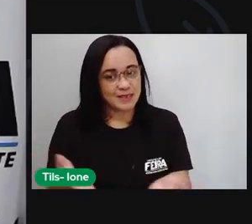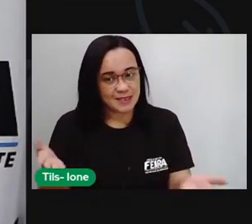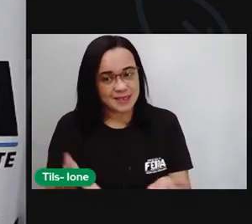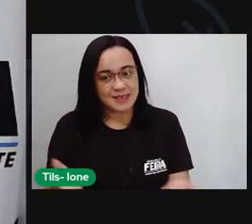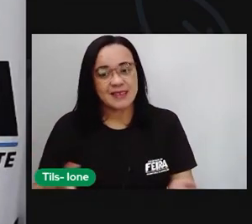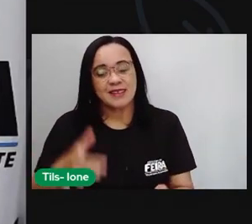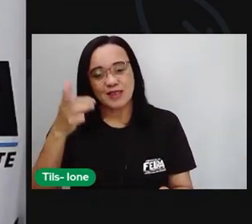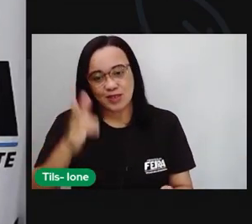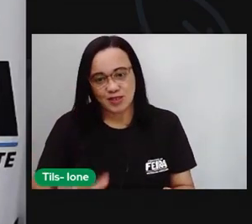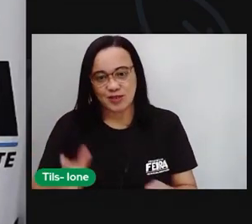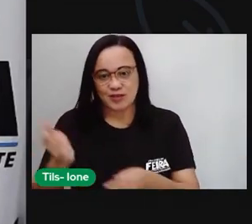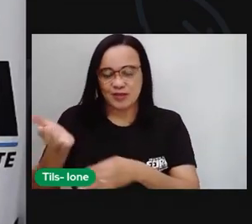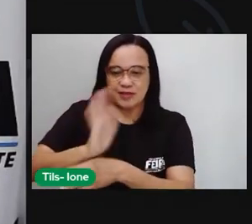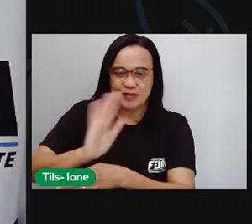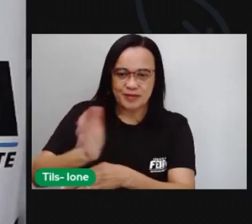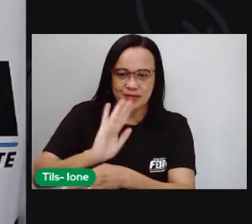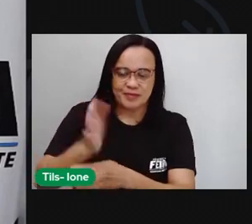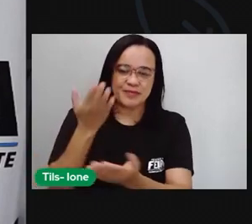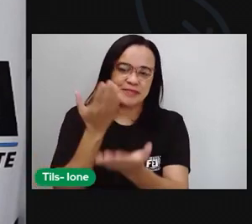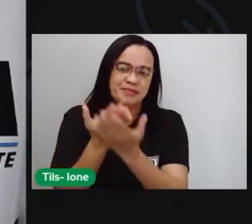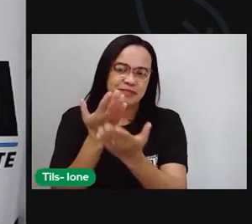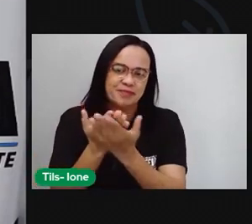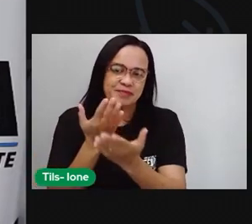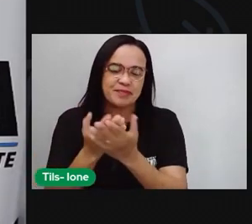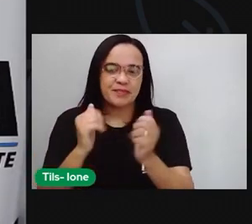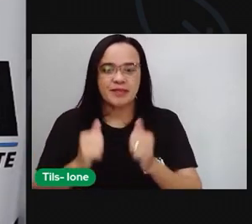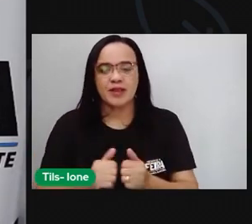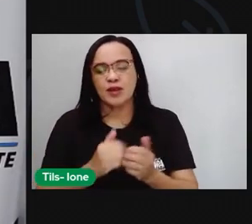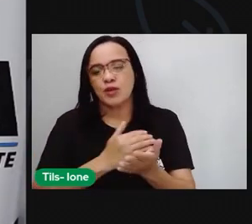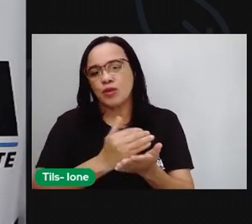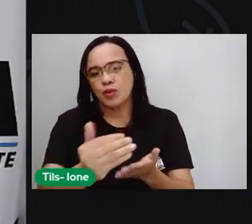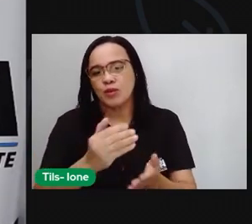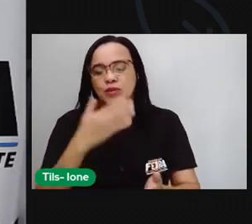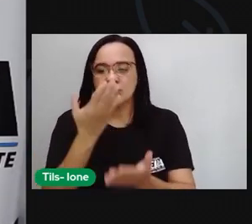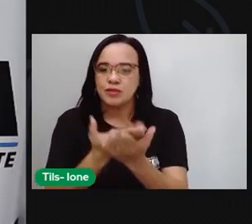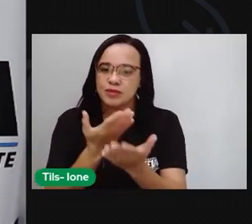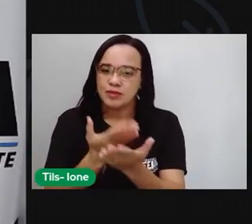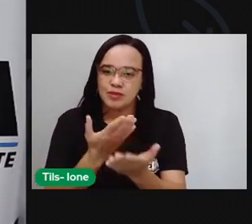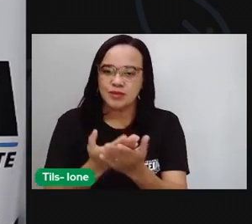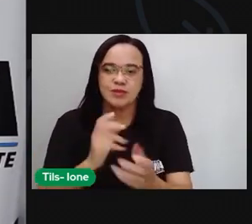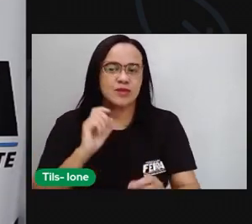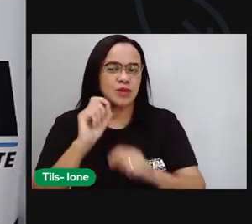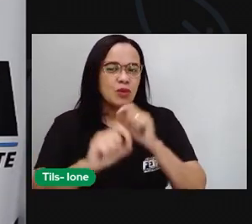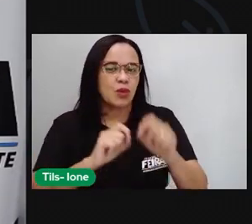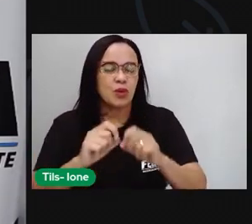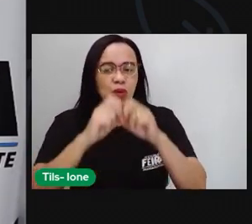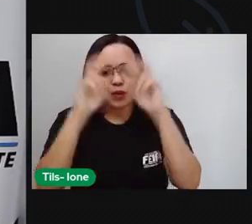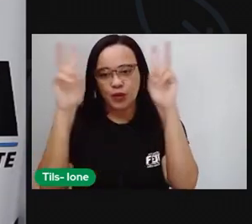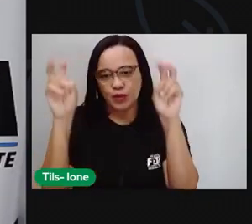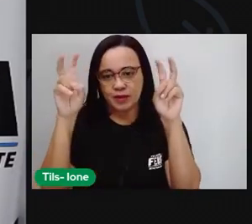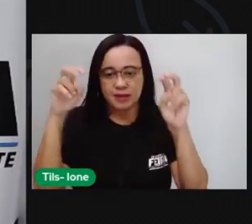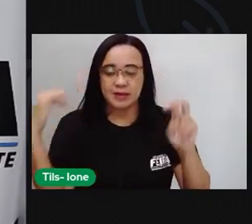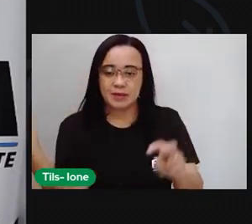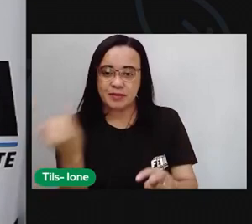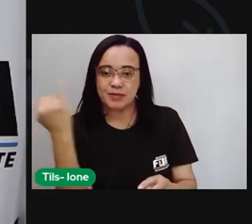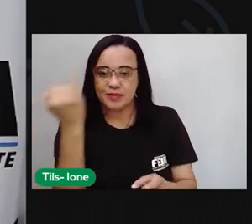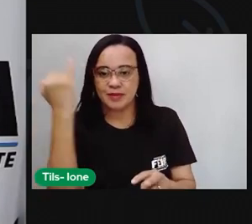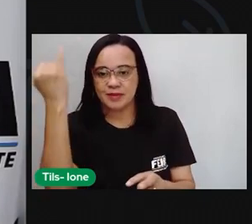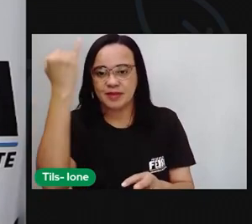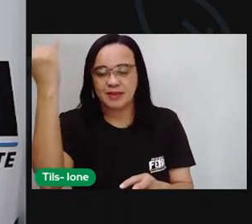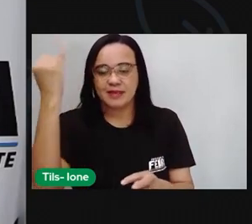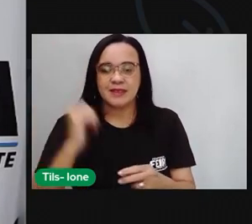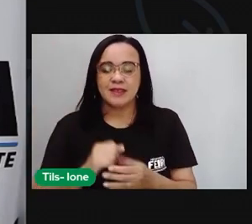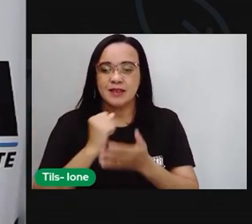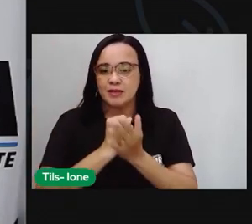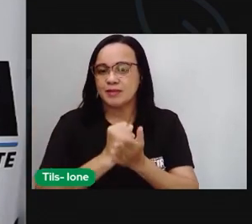videoaula, mais uma vez aí conversarmos, estudarmos sobre assuntos importantes que vão aí contribuir